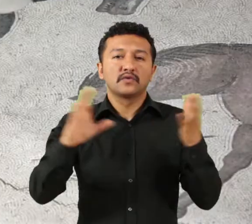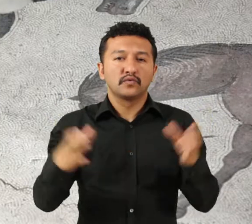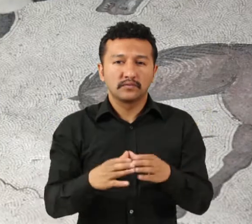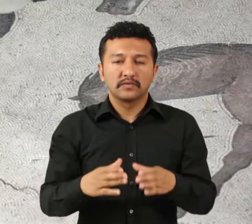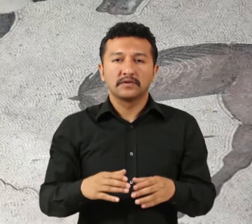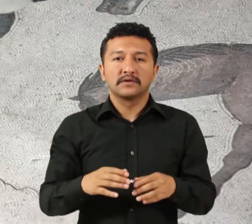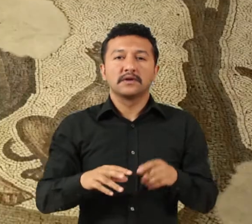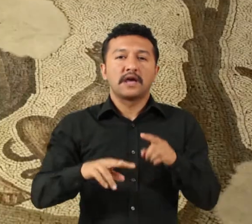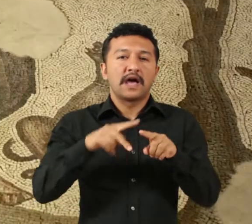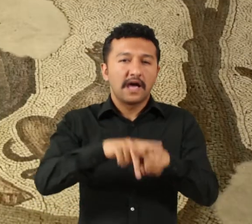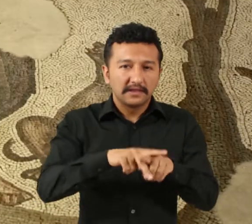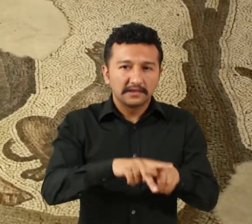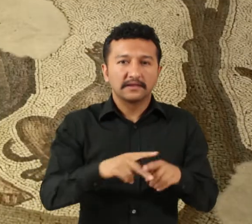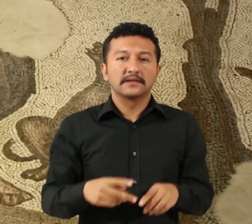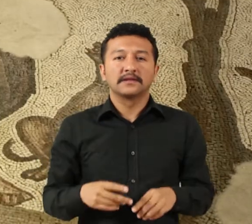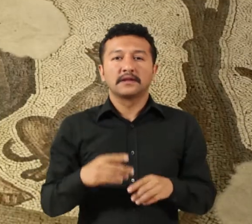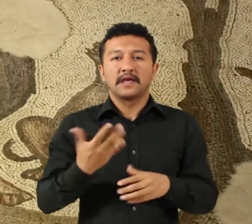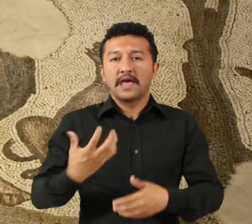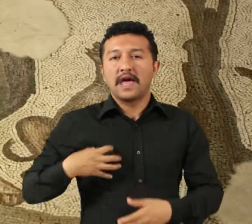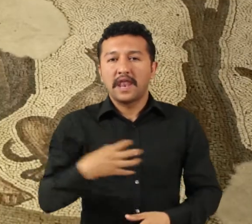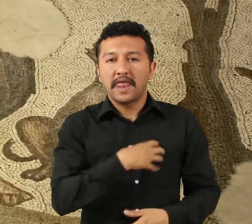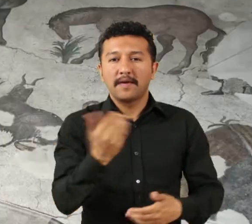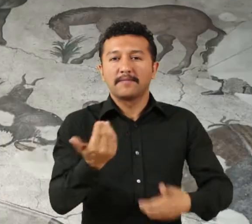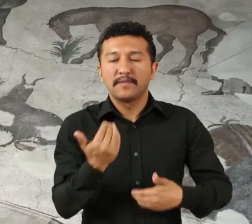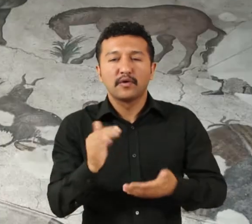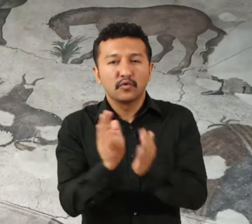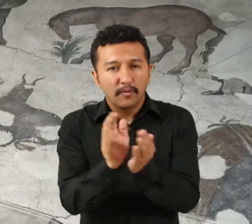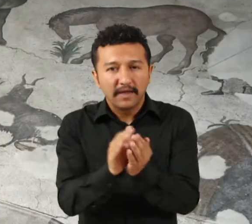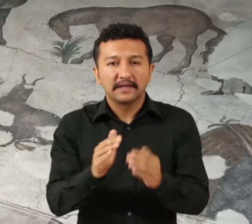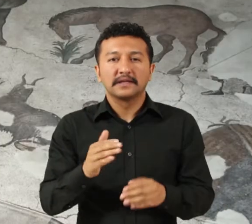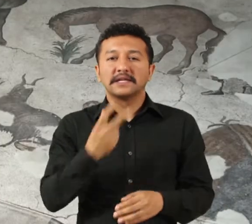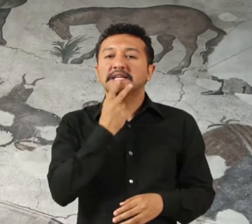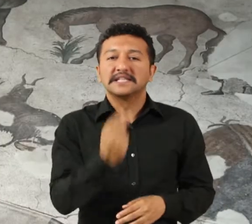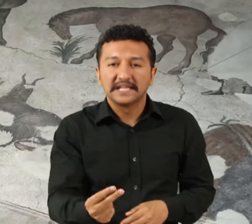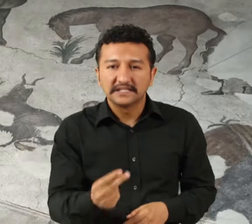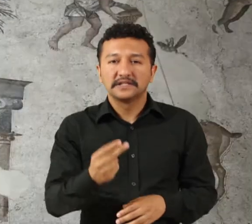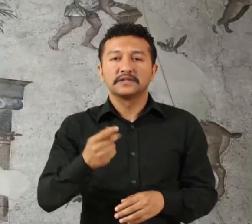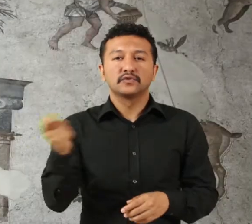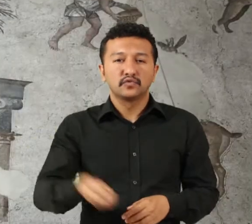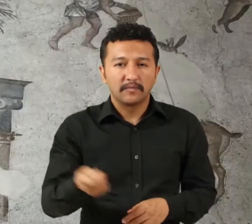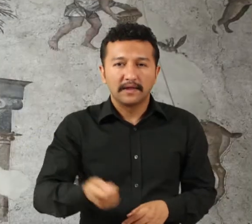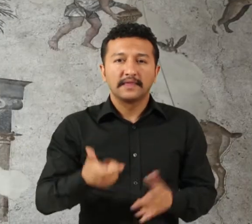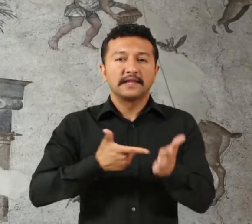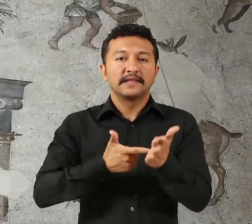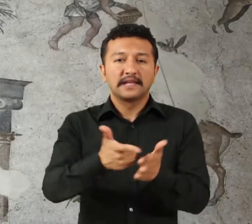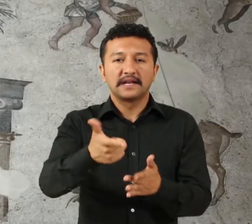aygır, emziren anne ile köpek, keçi sağan çoban, tarlada çalışan çiftçiler,